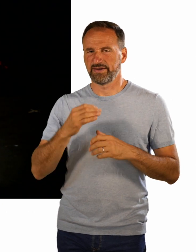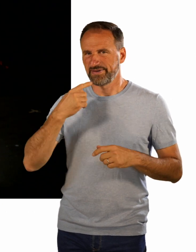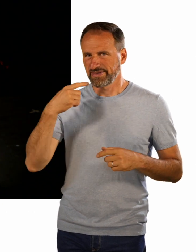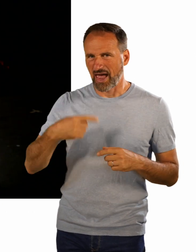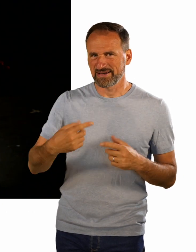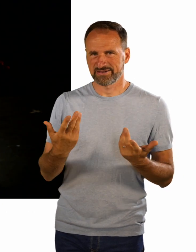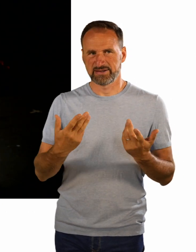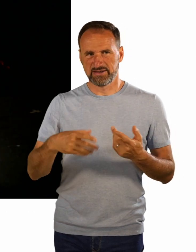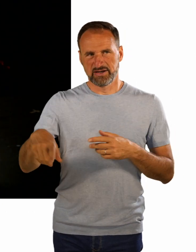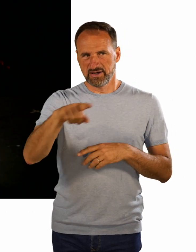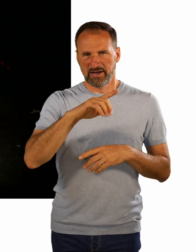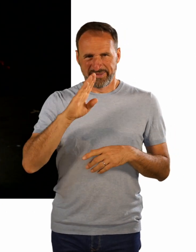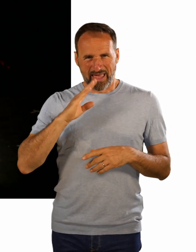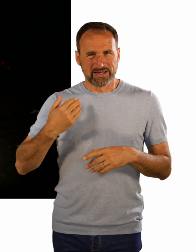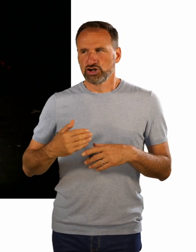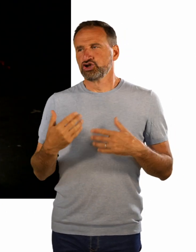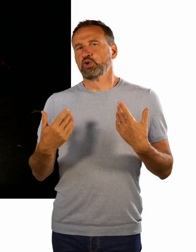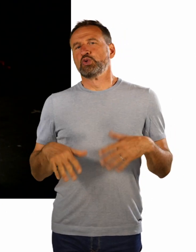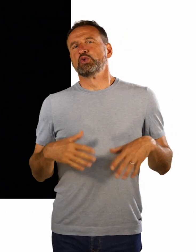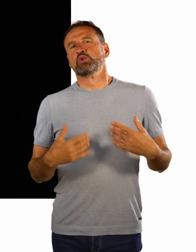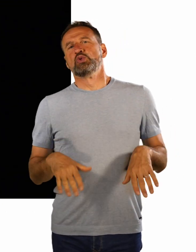Was glaubt sie, wer sie ist? Marilyn Monroe?